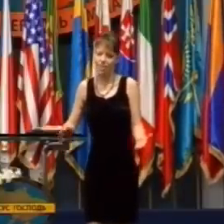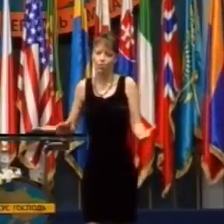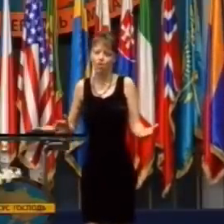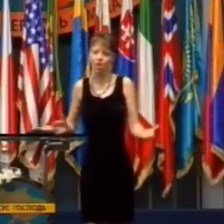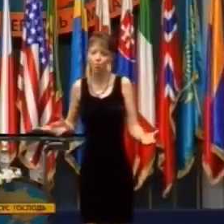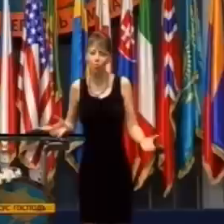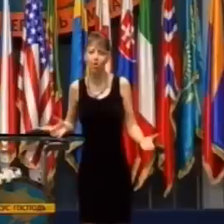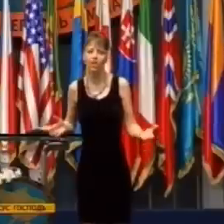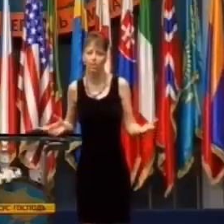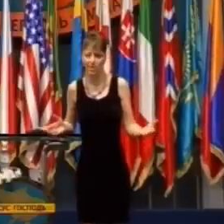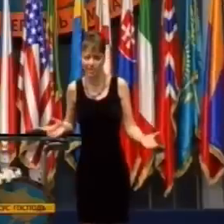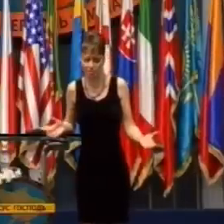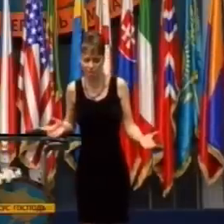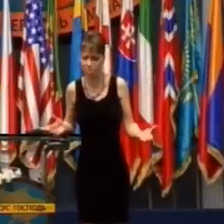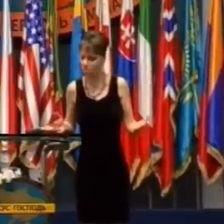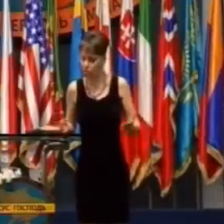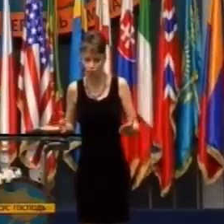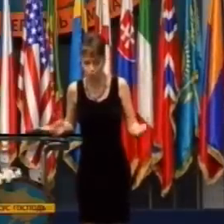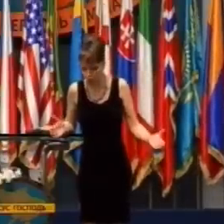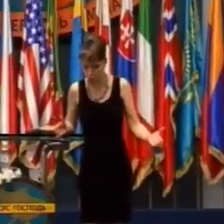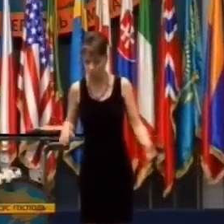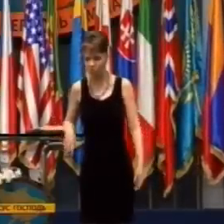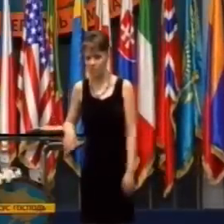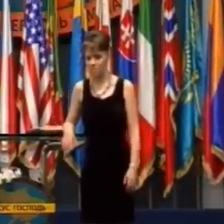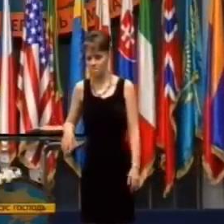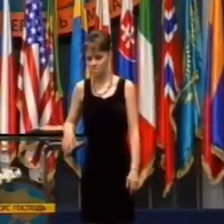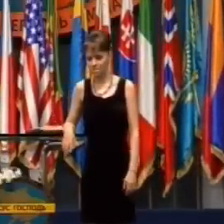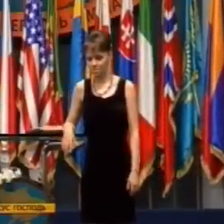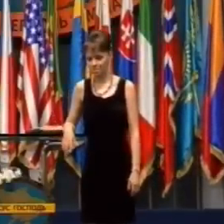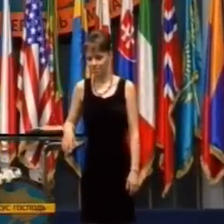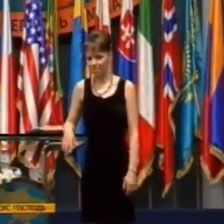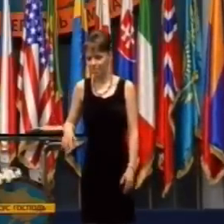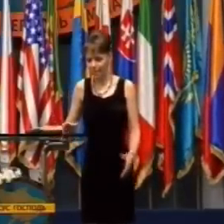Ak by ste to dokázali pochopiť, tak to nie je zázrak.